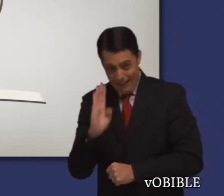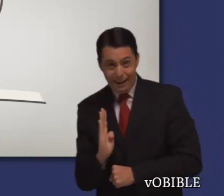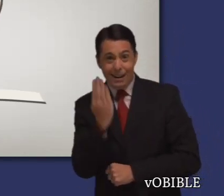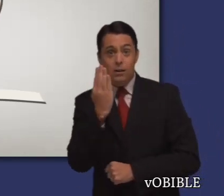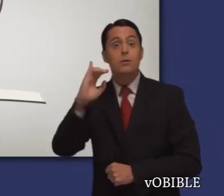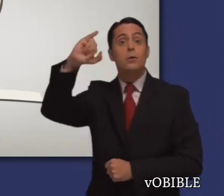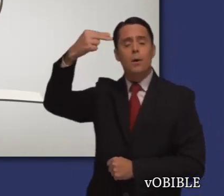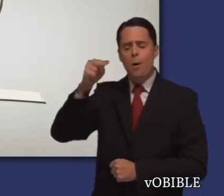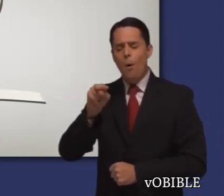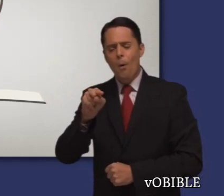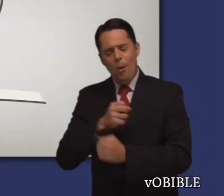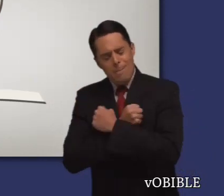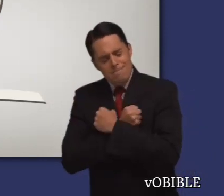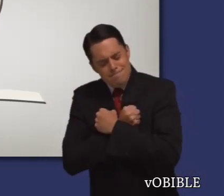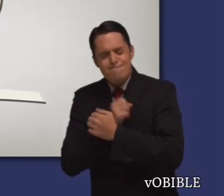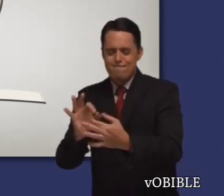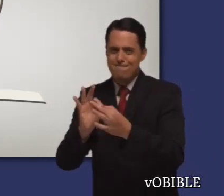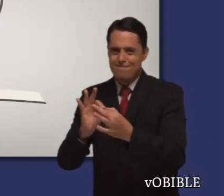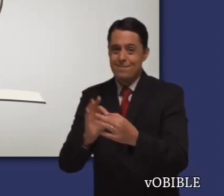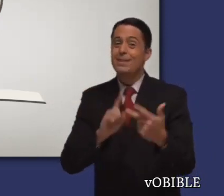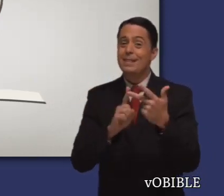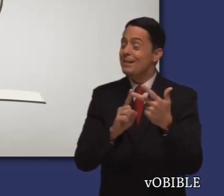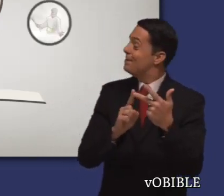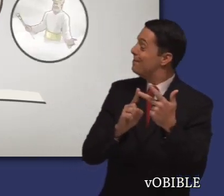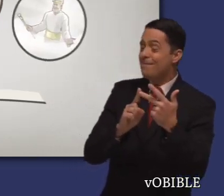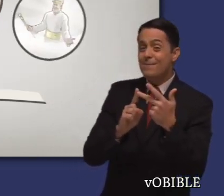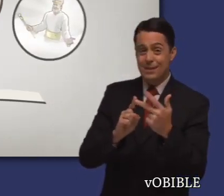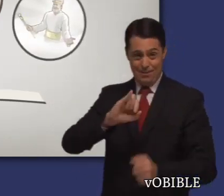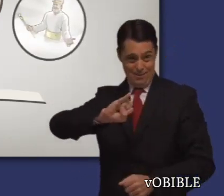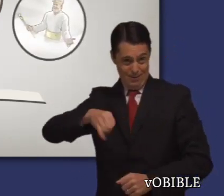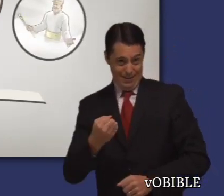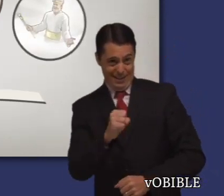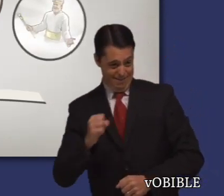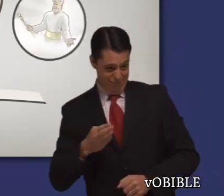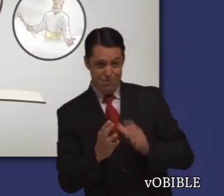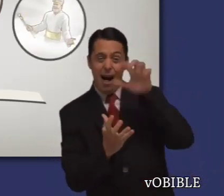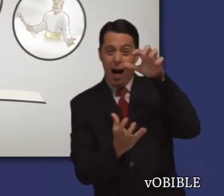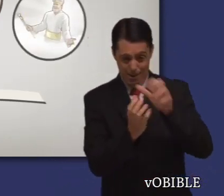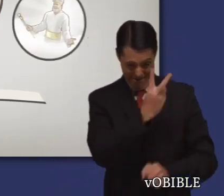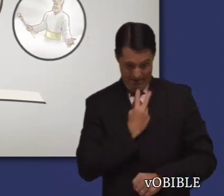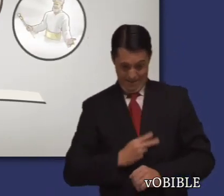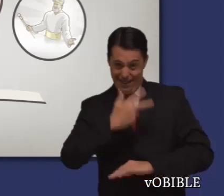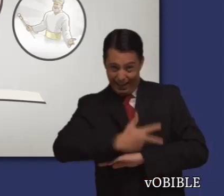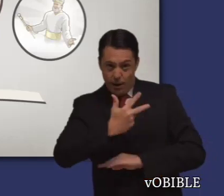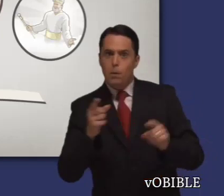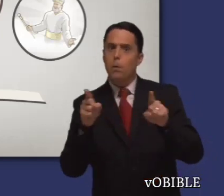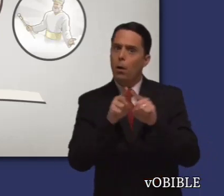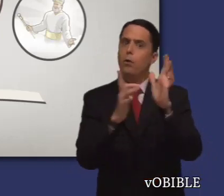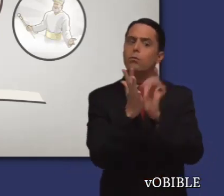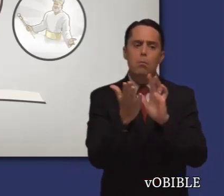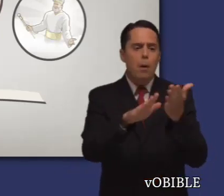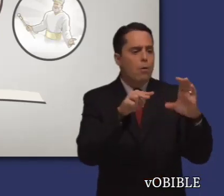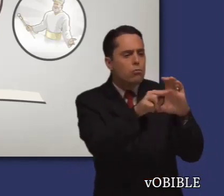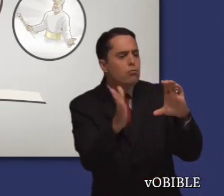mostró amor leal y compasión a los ninivitas arrepentidos, y en que Jesús usó la experiencia de Jonás para predecir